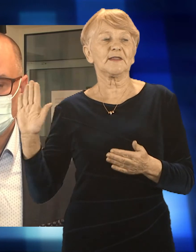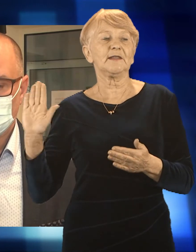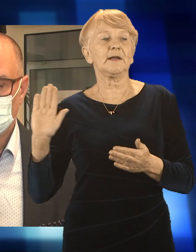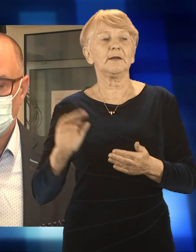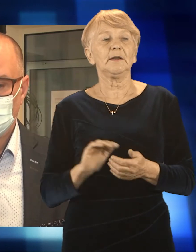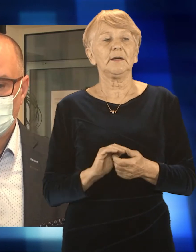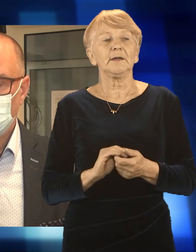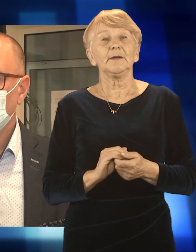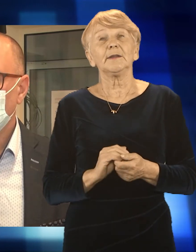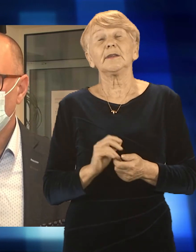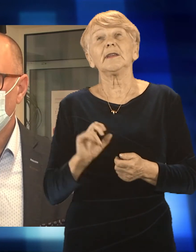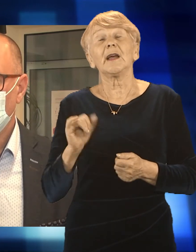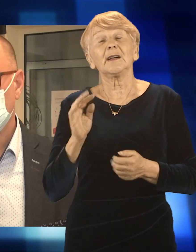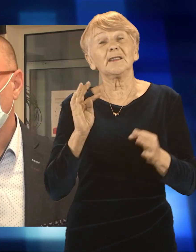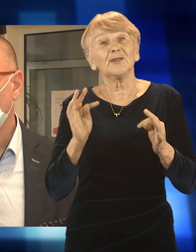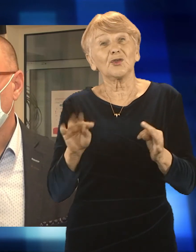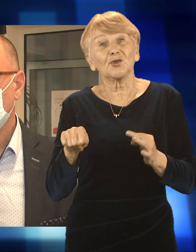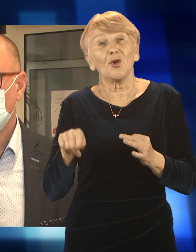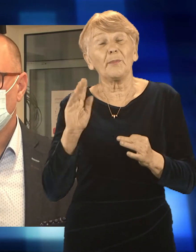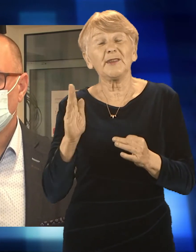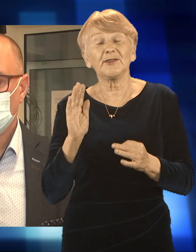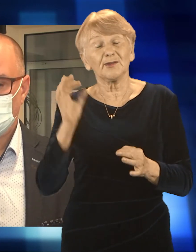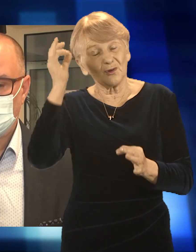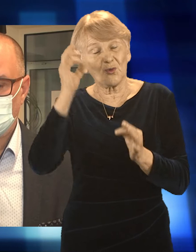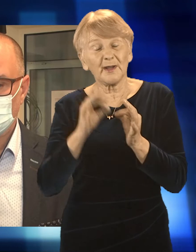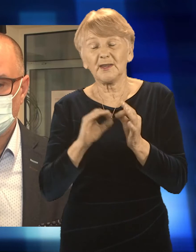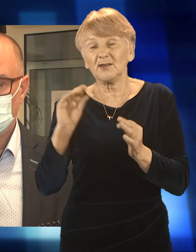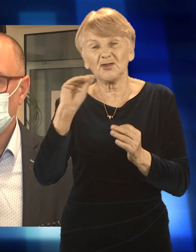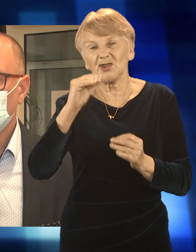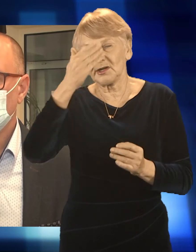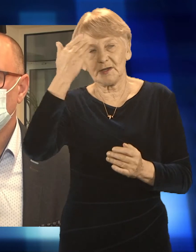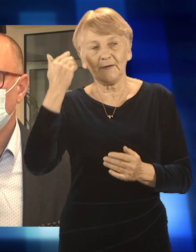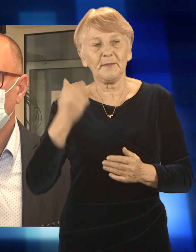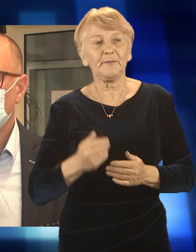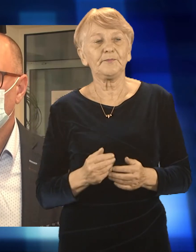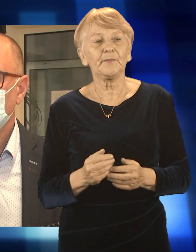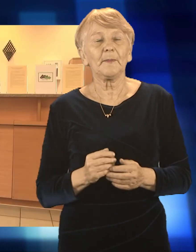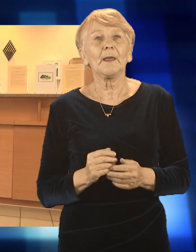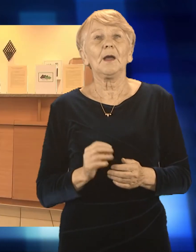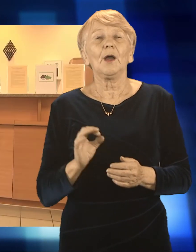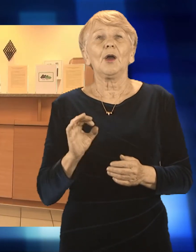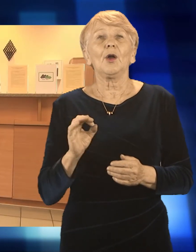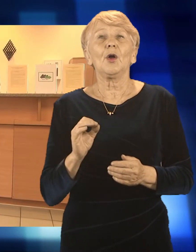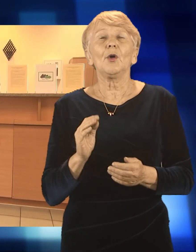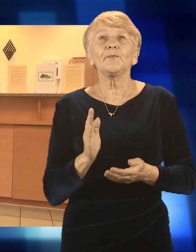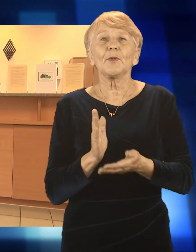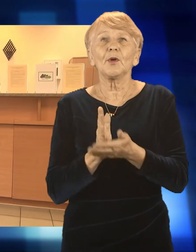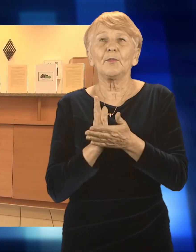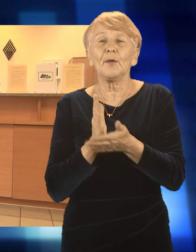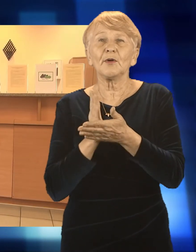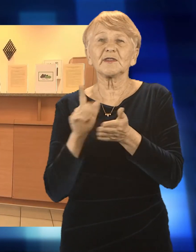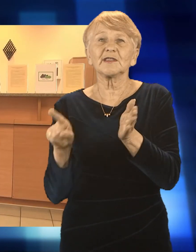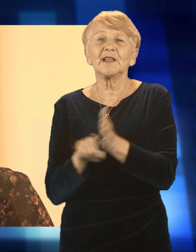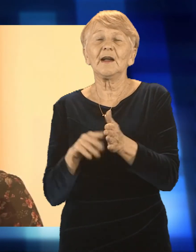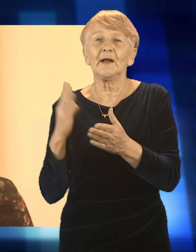jeśli chodzi o czeskie firmy na tym etapie. Zobaczymy, co się wydarzy, jak już dojdzie sytuacja do normalności. Jeśli chodzi o pomoc dla